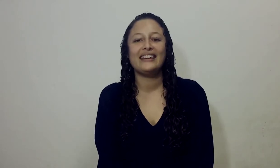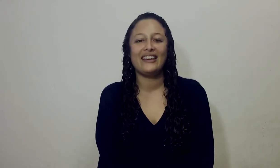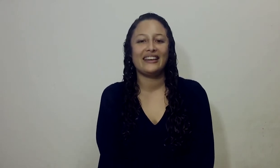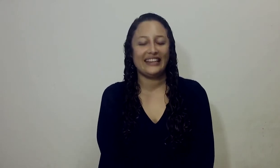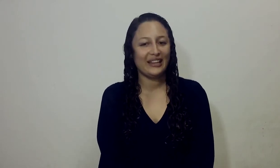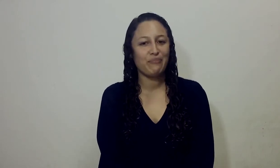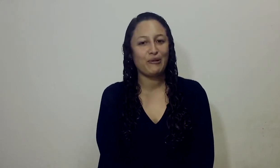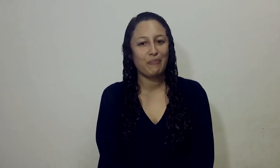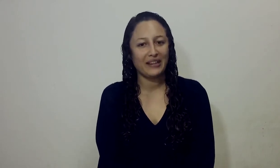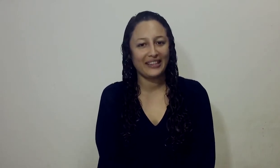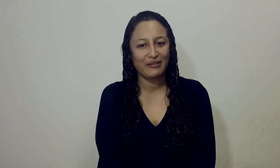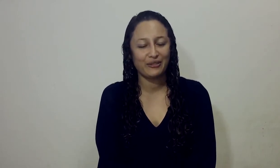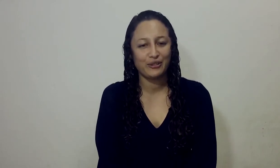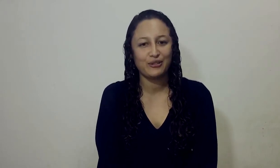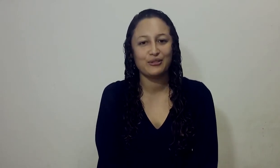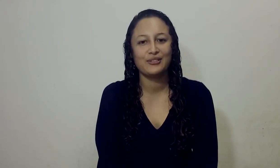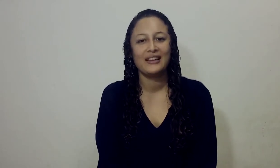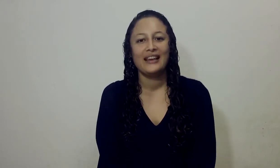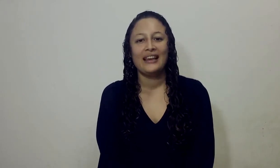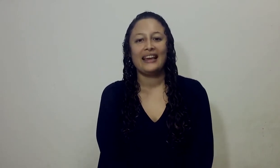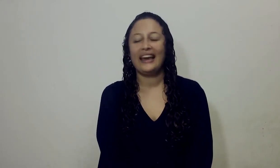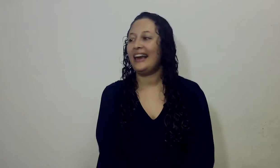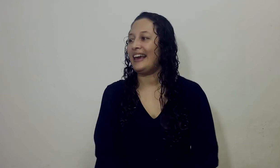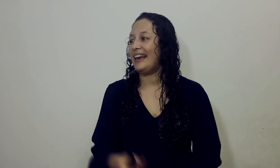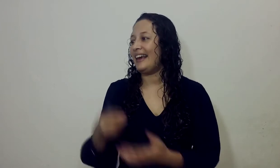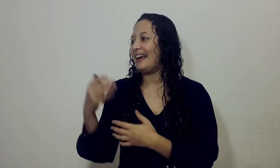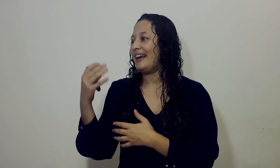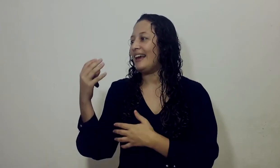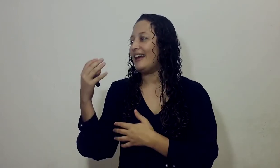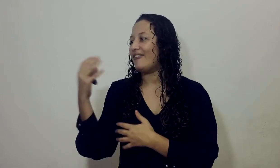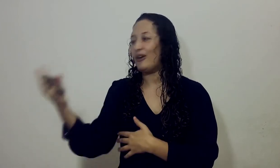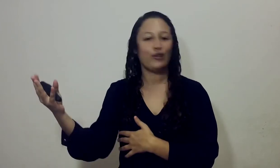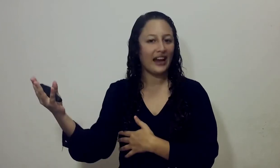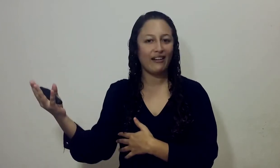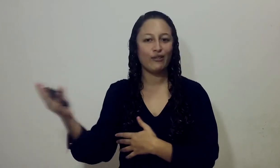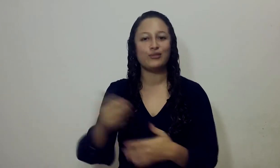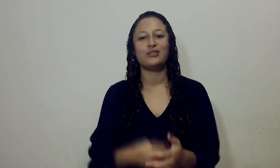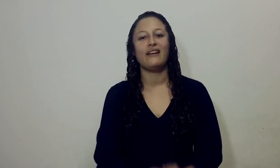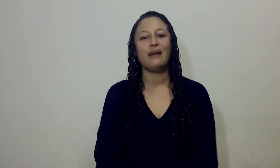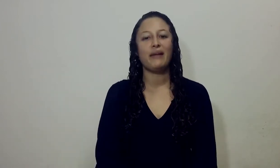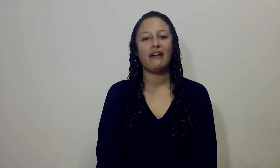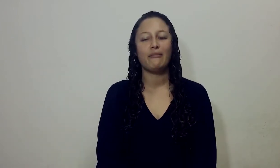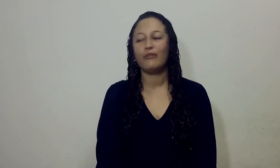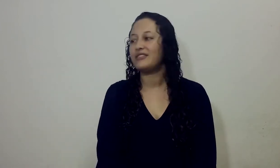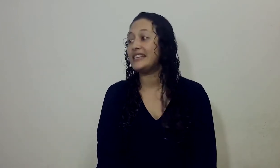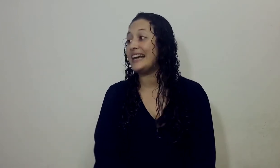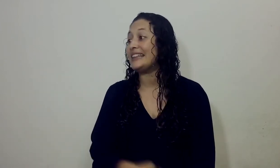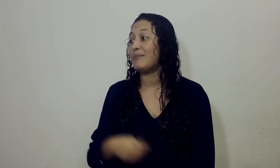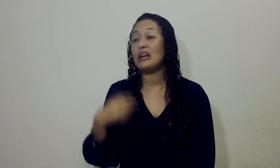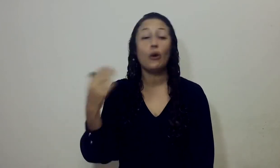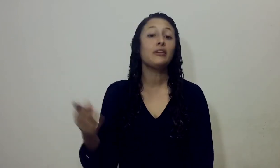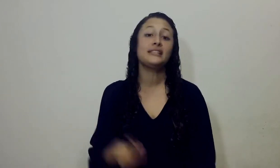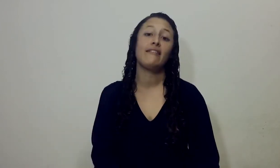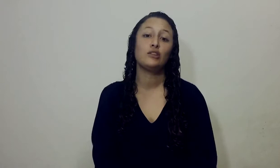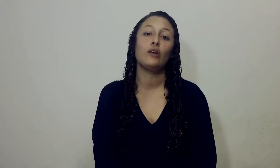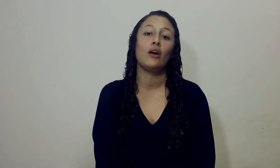Marlene y a Dianita por compartir con nosotros Que recordaban cuando escuchaban la palabra profecía y